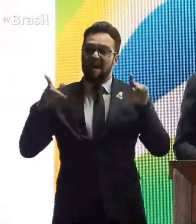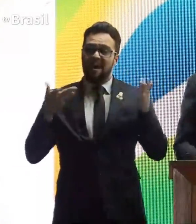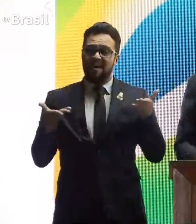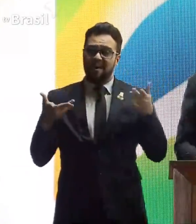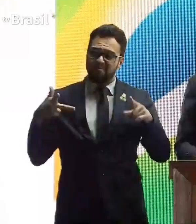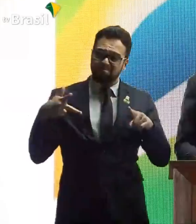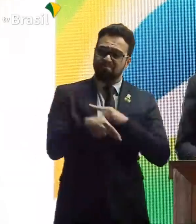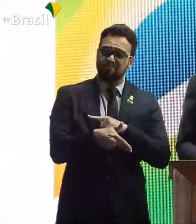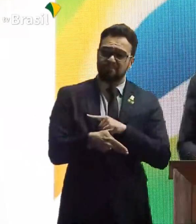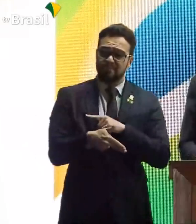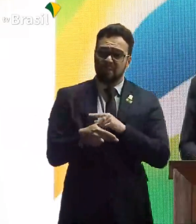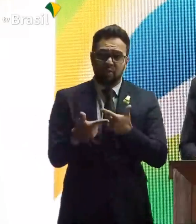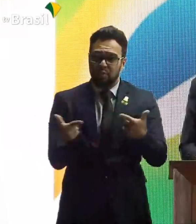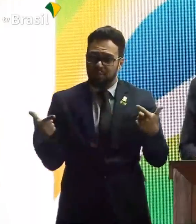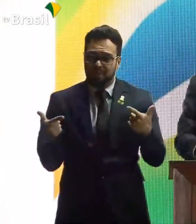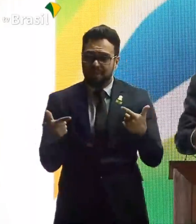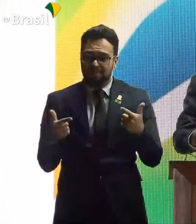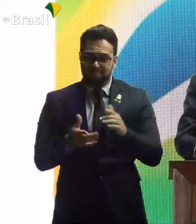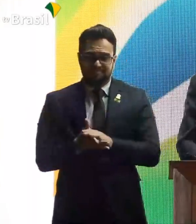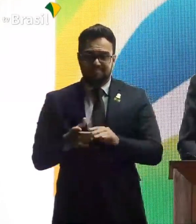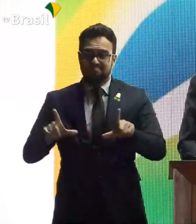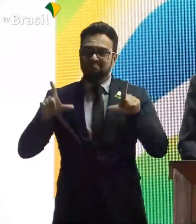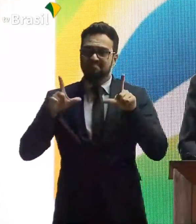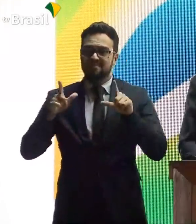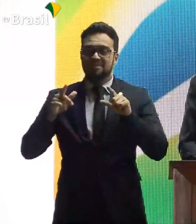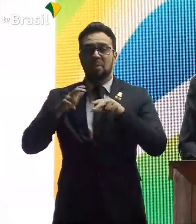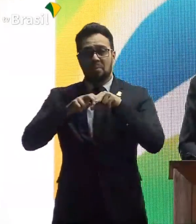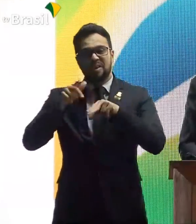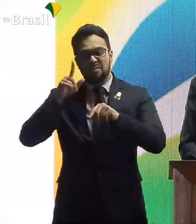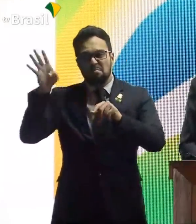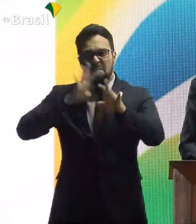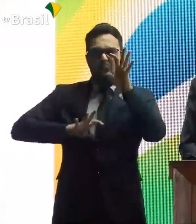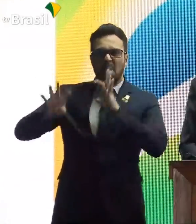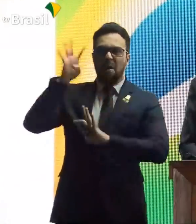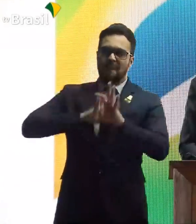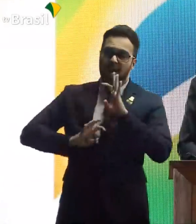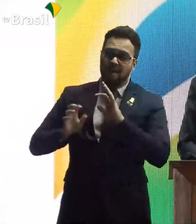recurso do propaganda oficial para eles. Então, tem que me acusar de alguma coisa.